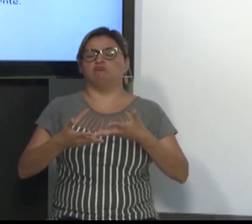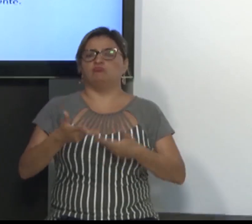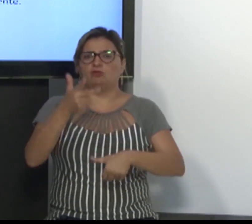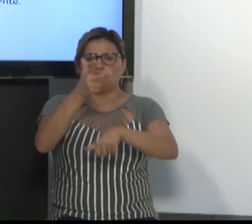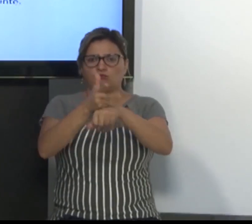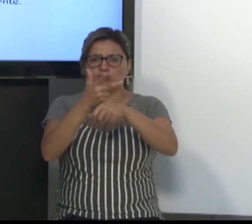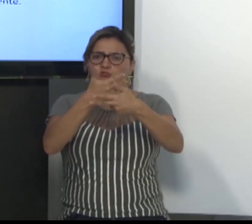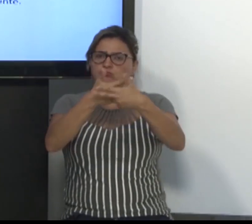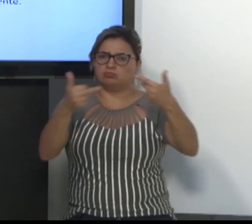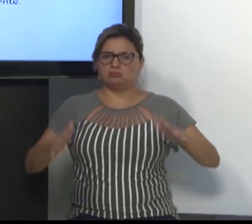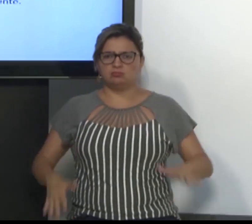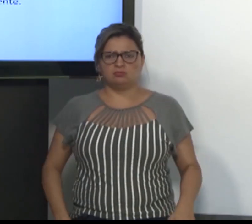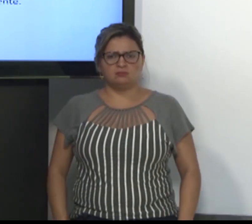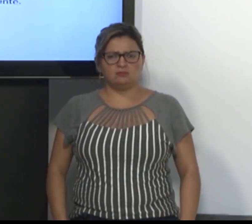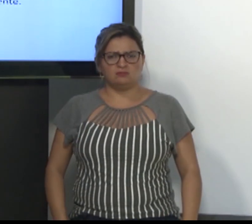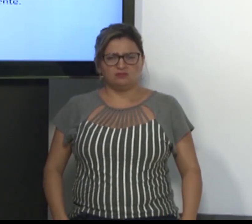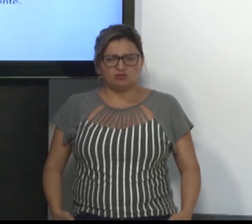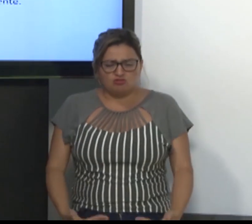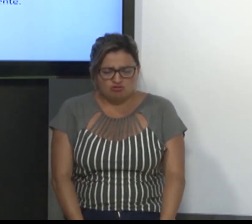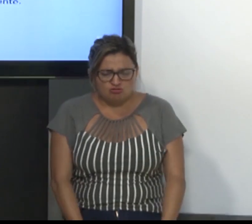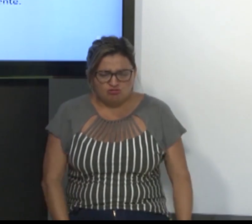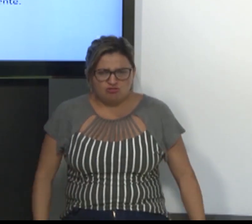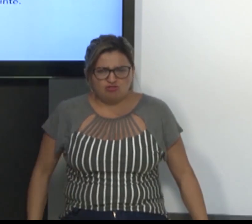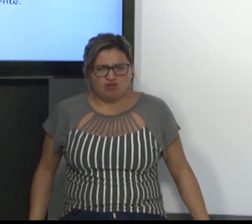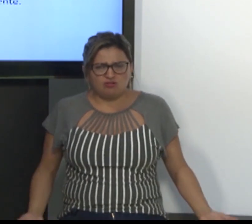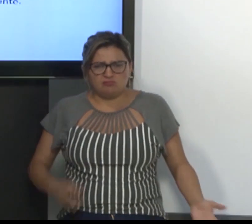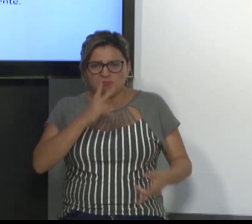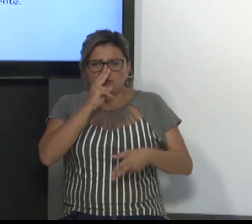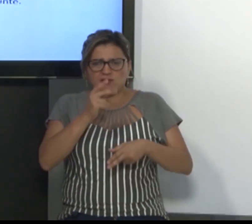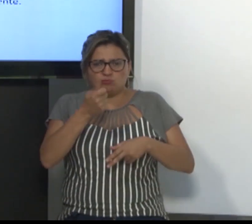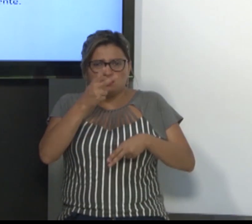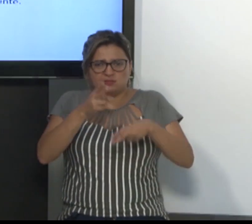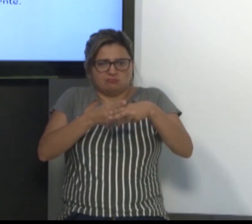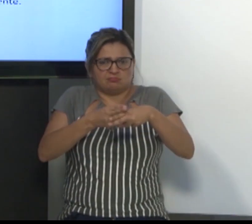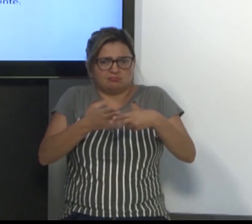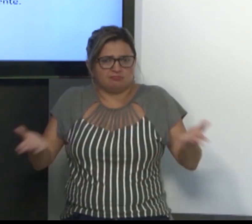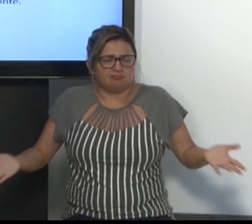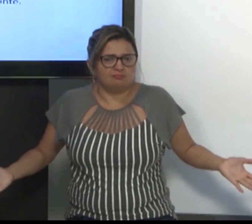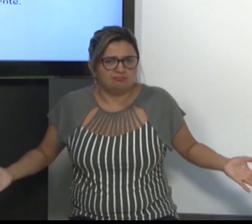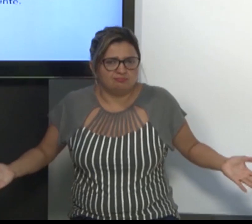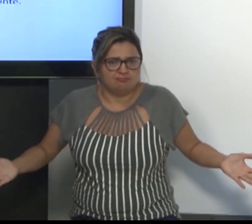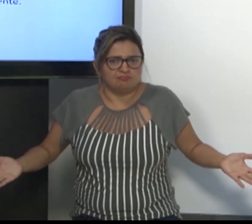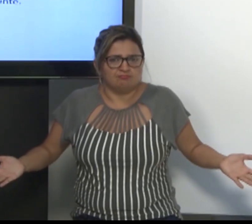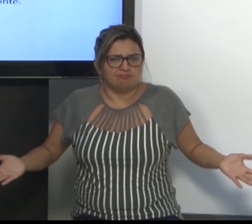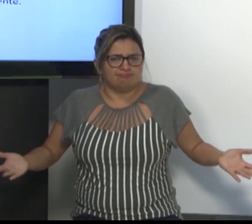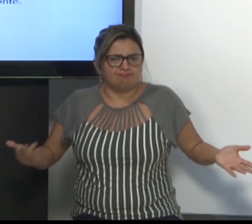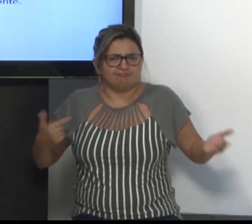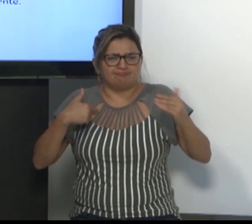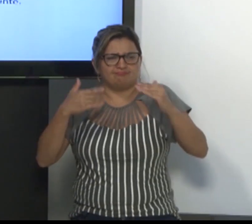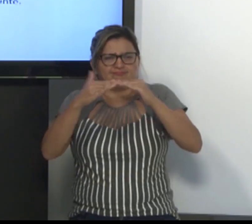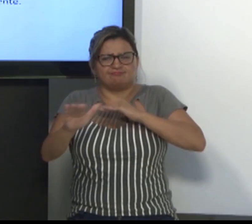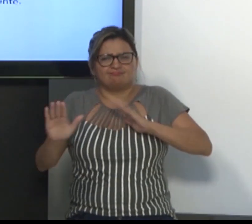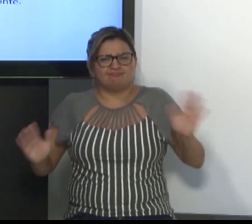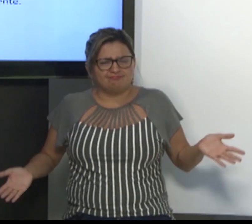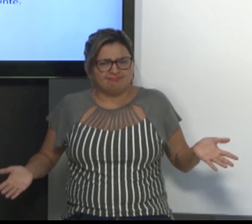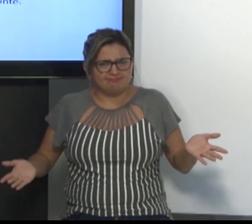blusa com decote, né?